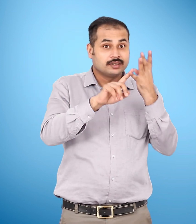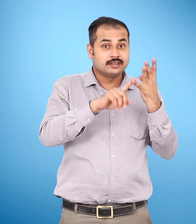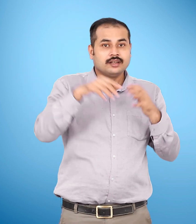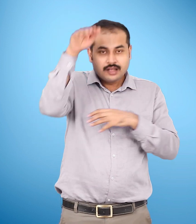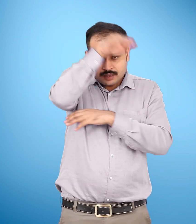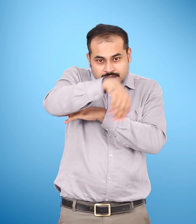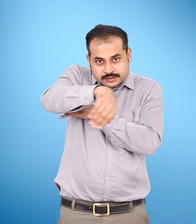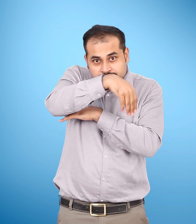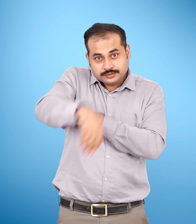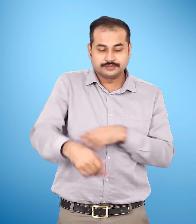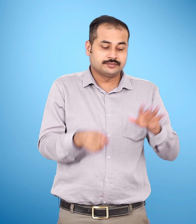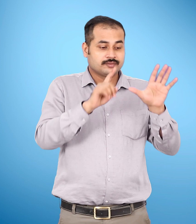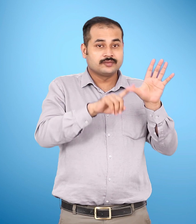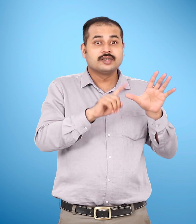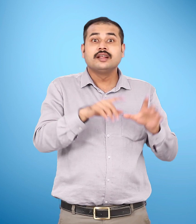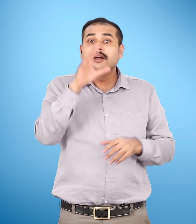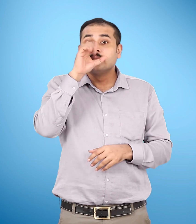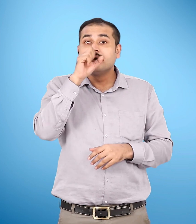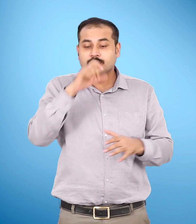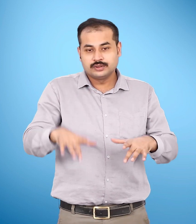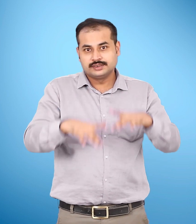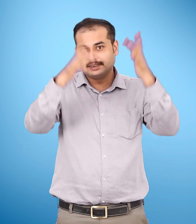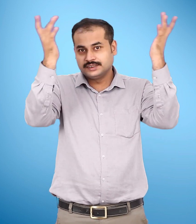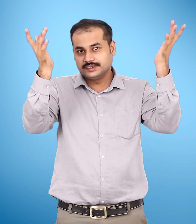हाथी आम का पेड